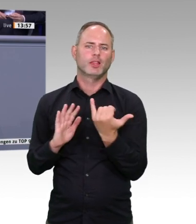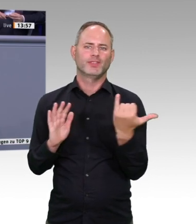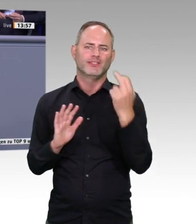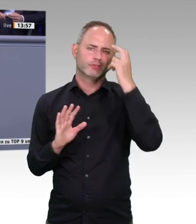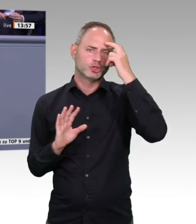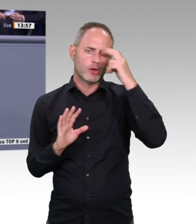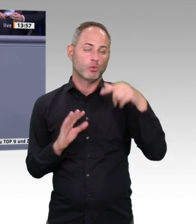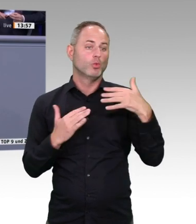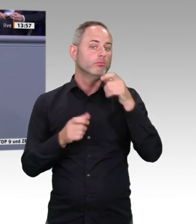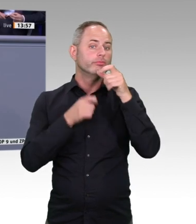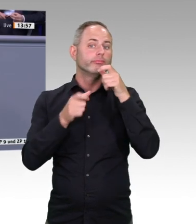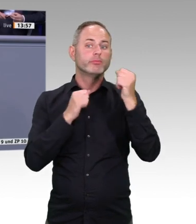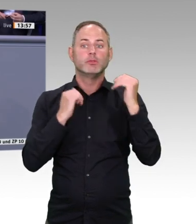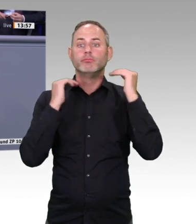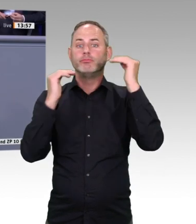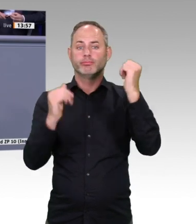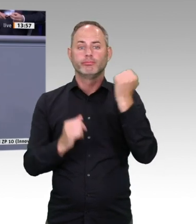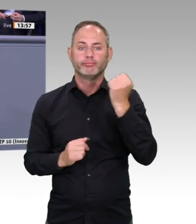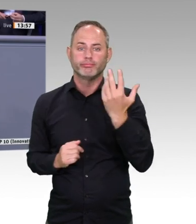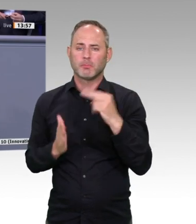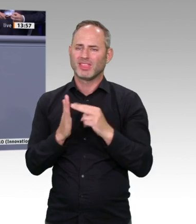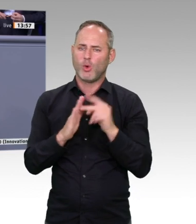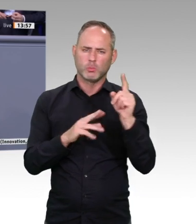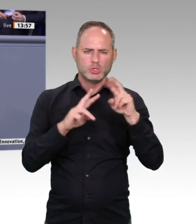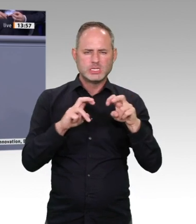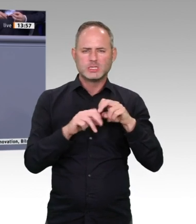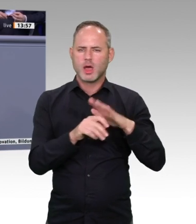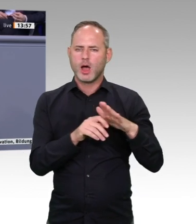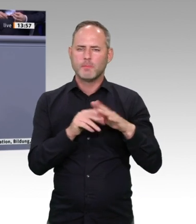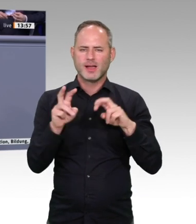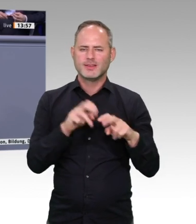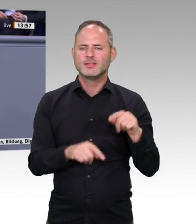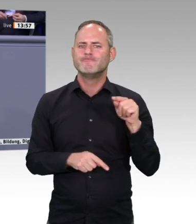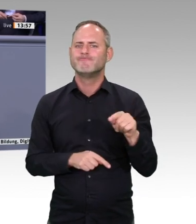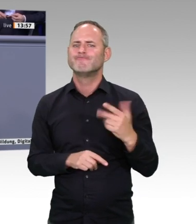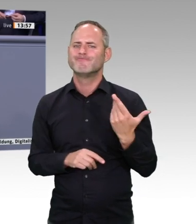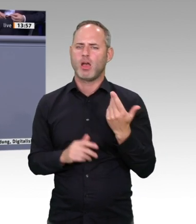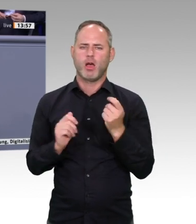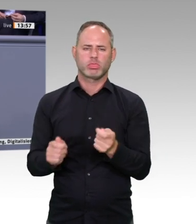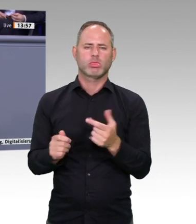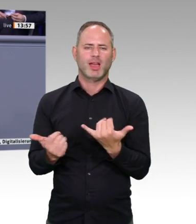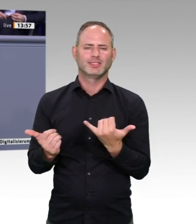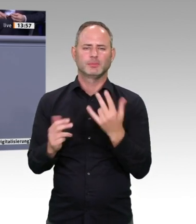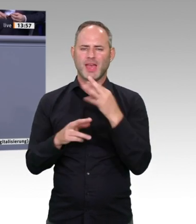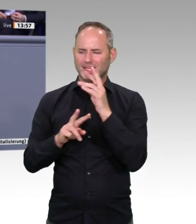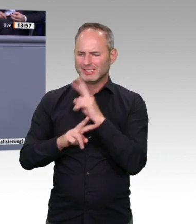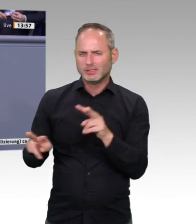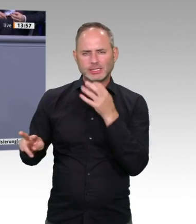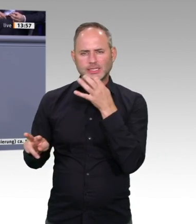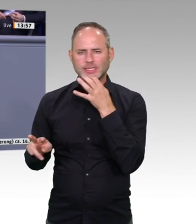unseren Verbrauch ressourceneffizient und auch somit nachhaltig machen. Und ich will Ihnen ein Beispiel aufzeigen aus dem